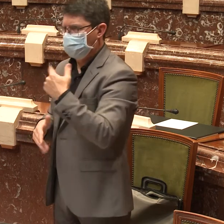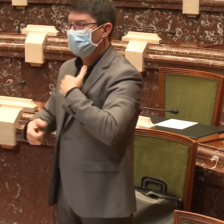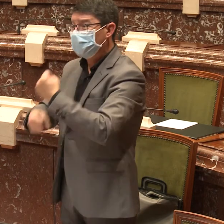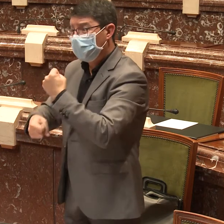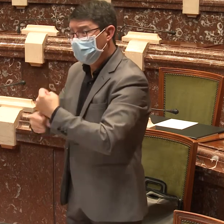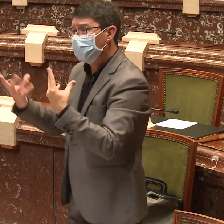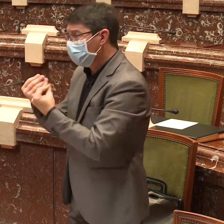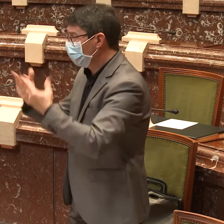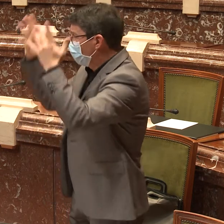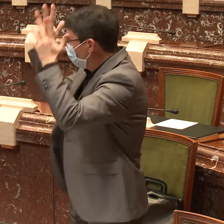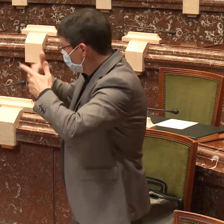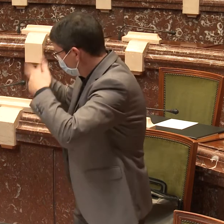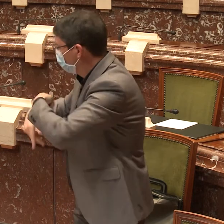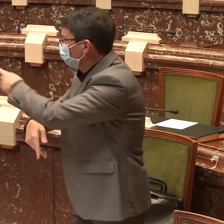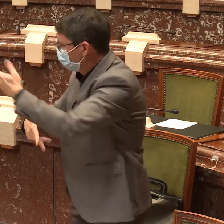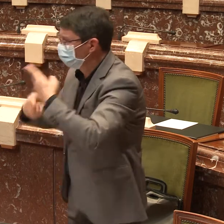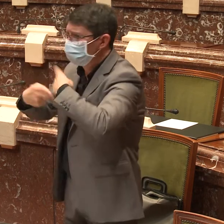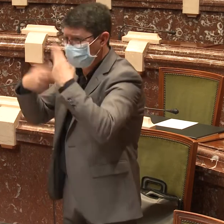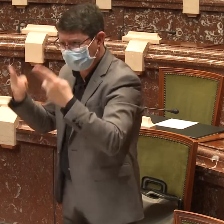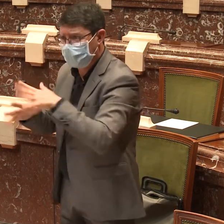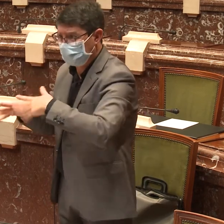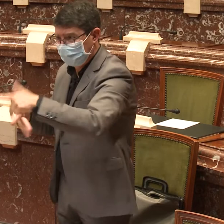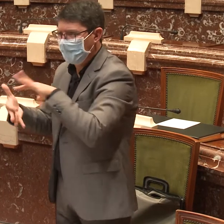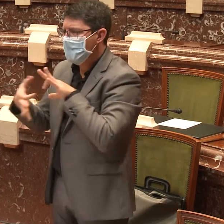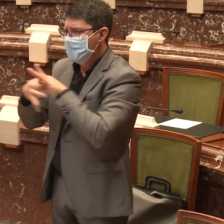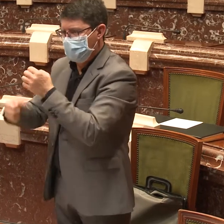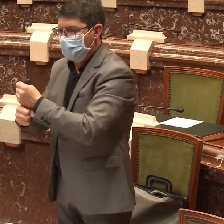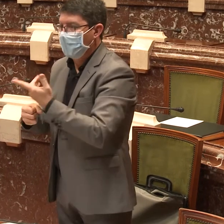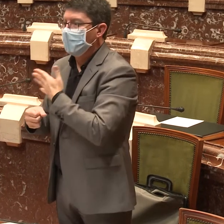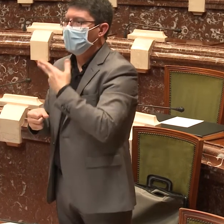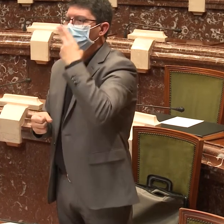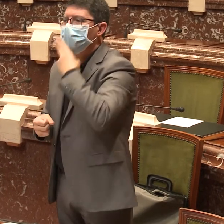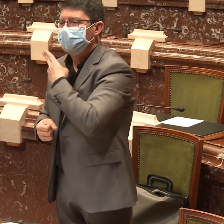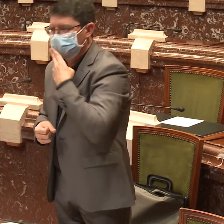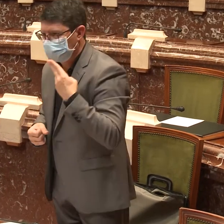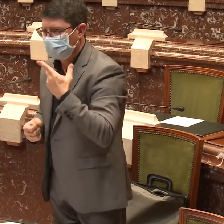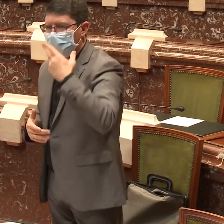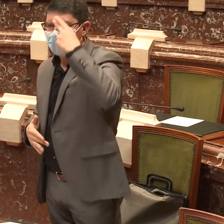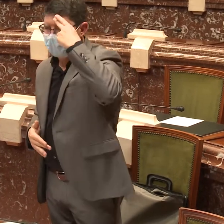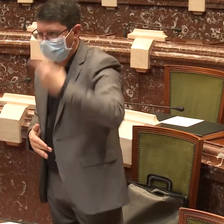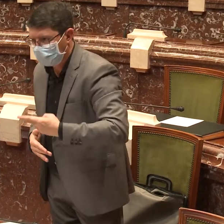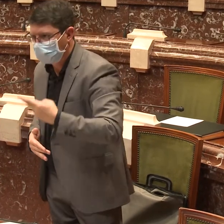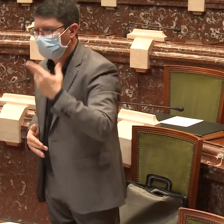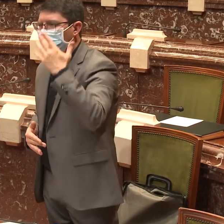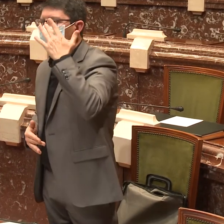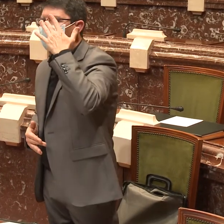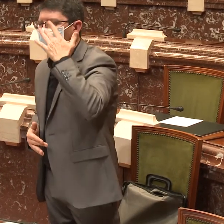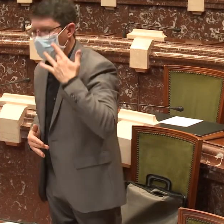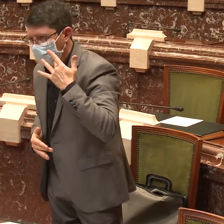FESORMU no trabaja sola, siempre trabaja con la Administración, van de la mano, siempre muy unidos,